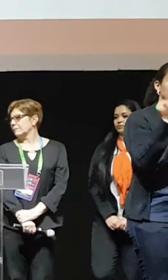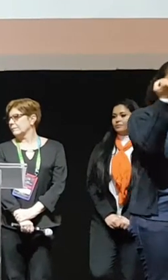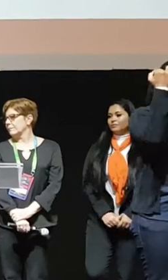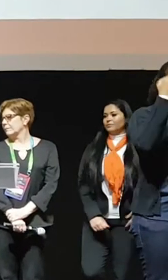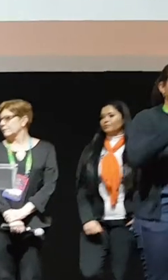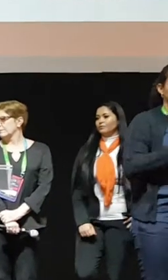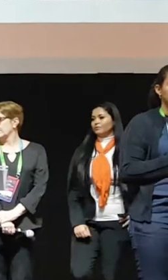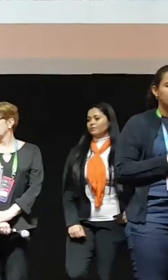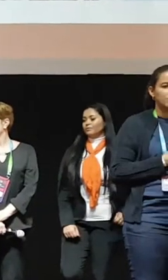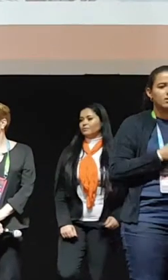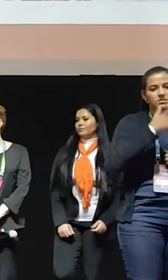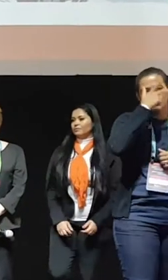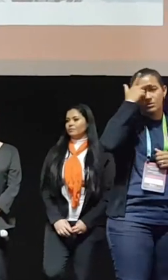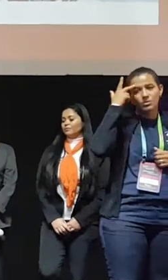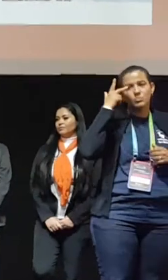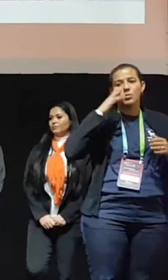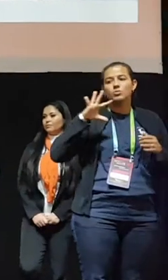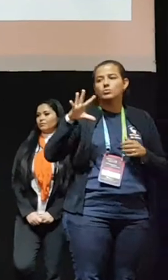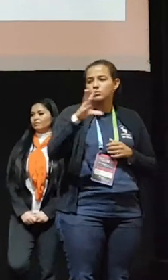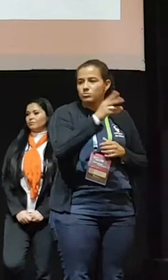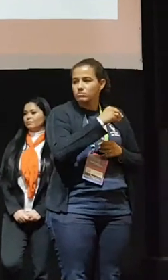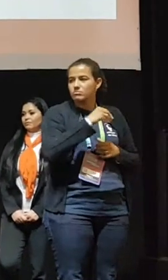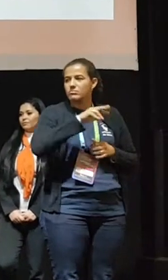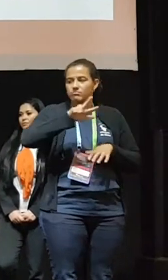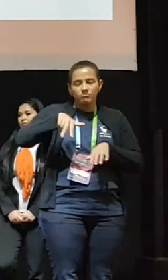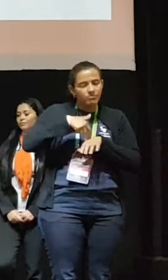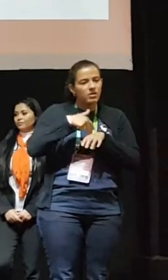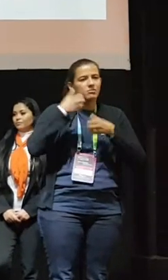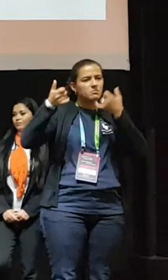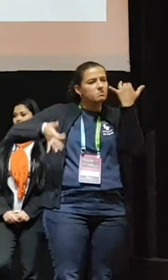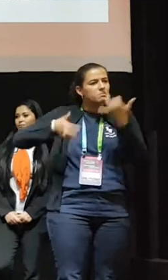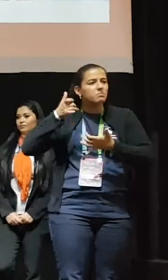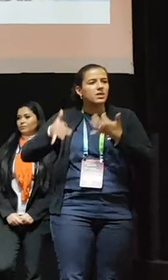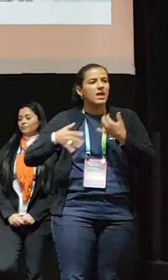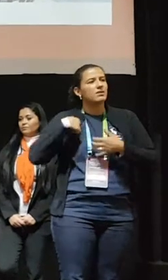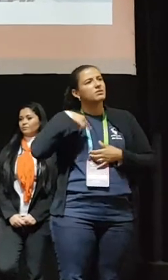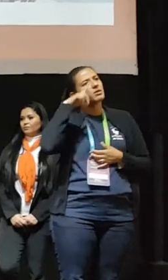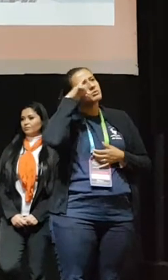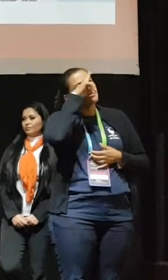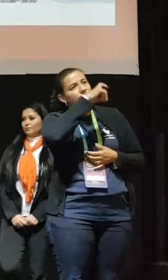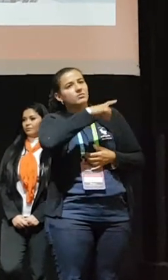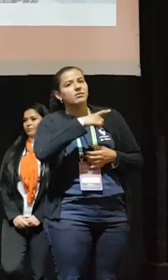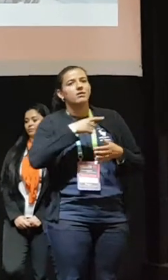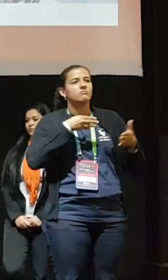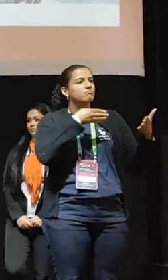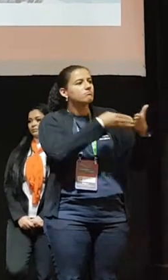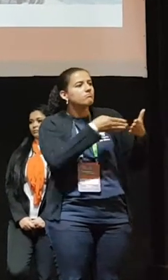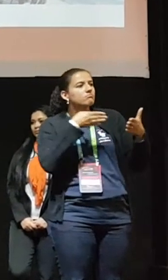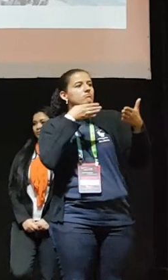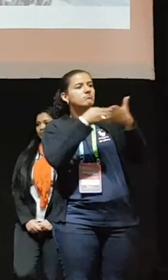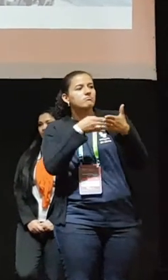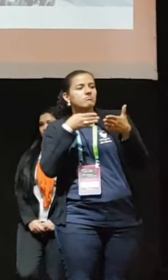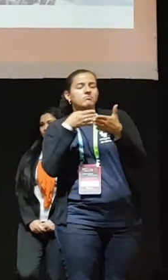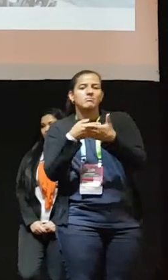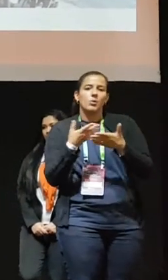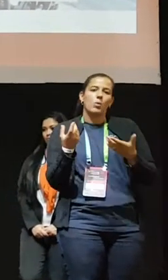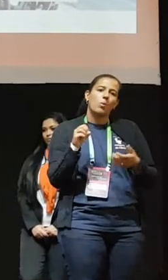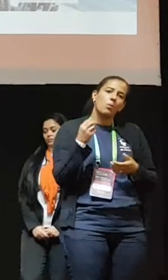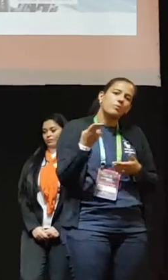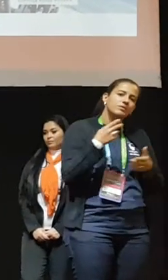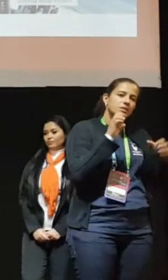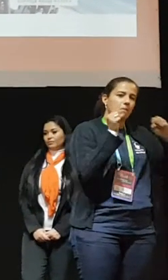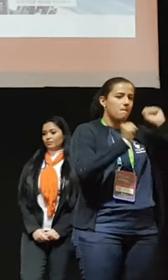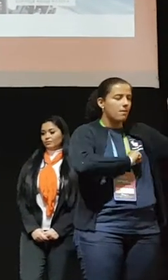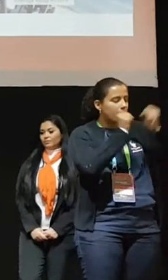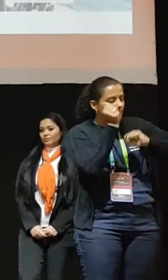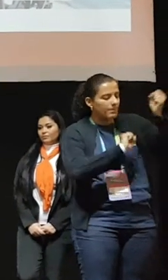As pessoas que passaram por aqui falaram da dificuldade, que é primeiro para você ser, você ter um negócio, e